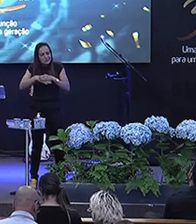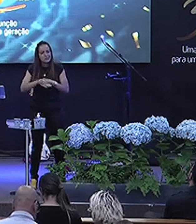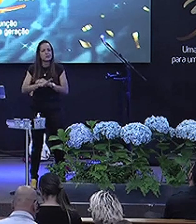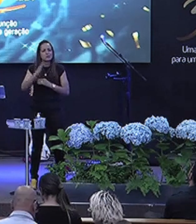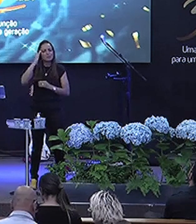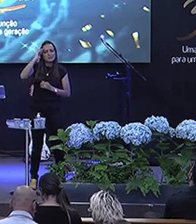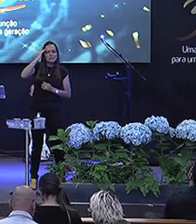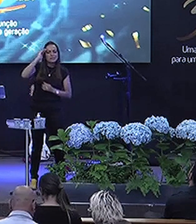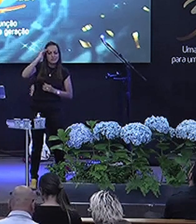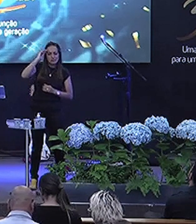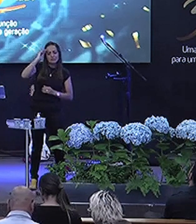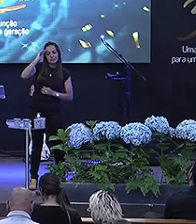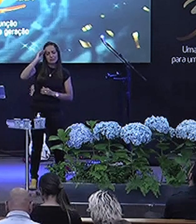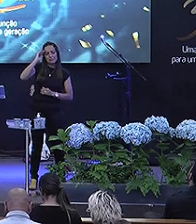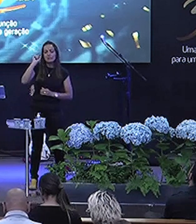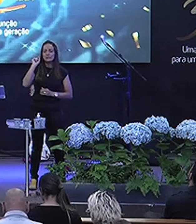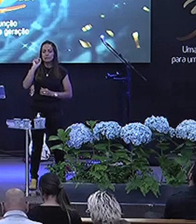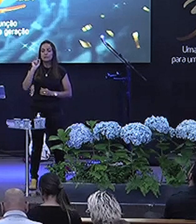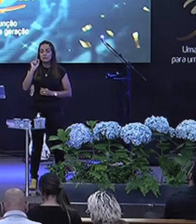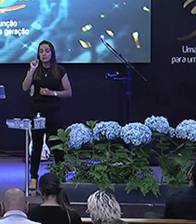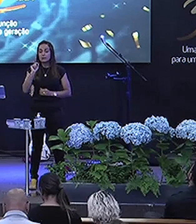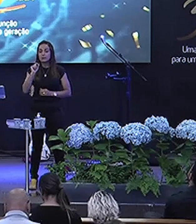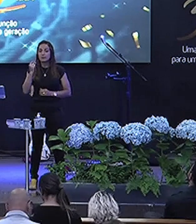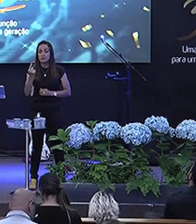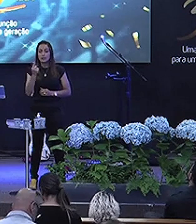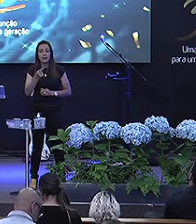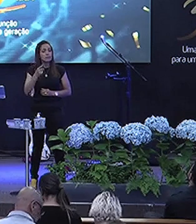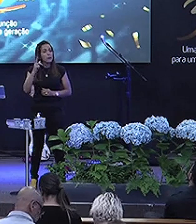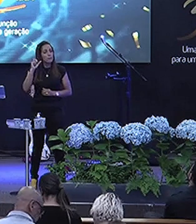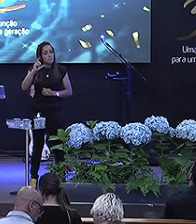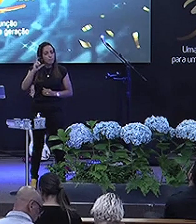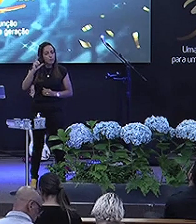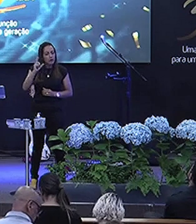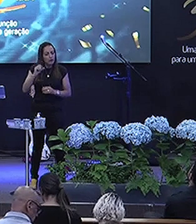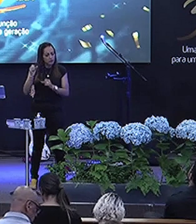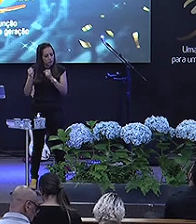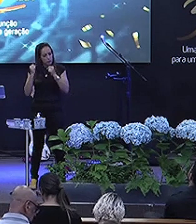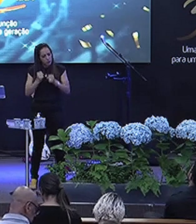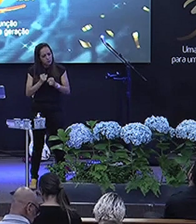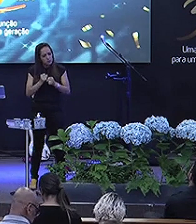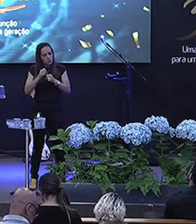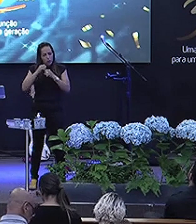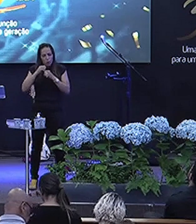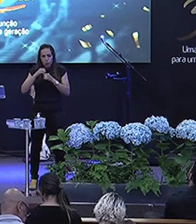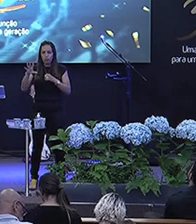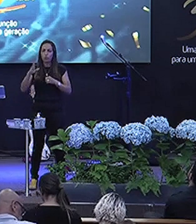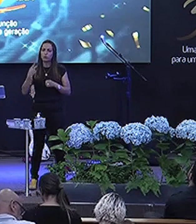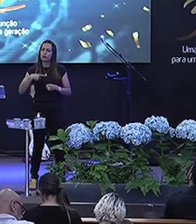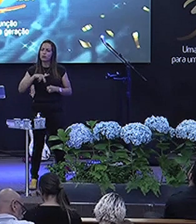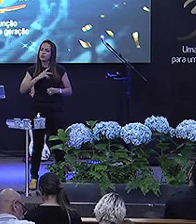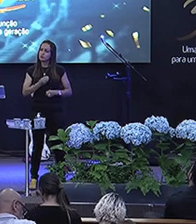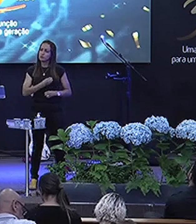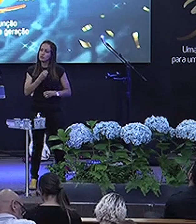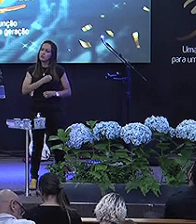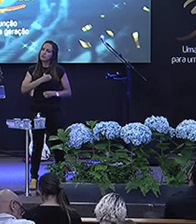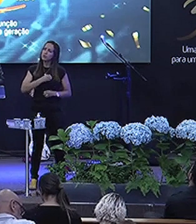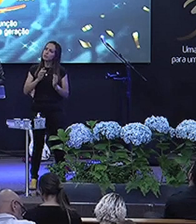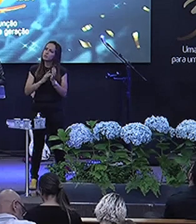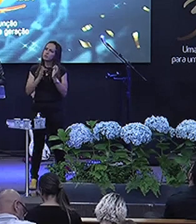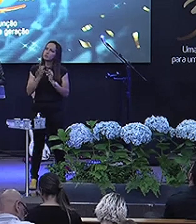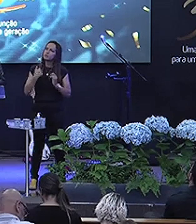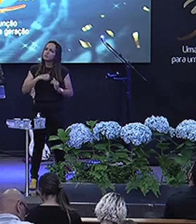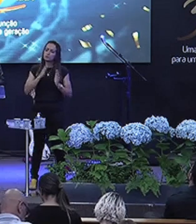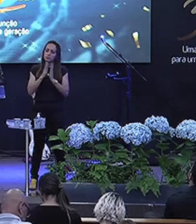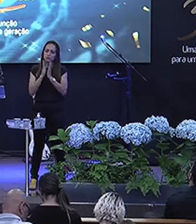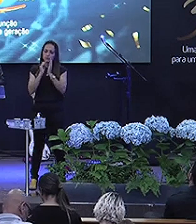discernimento E que cada palavra possa ser aplicada na nossa vida Por Jesus que oramos,